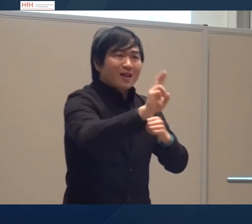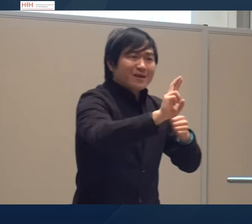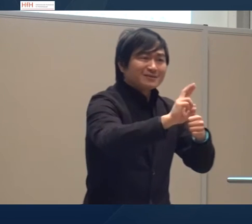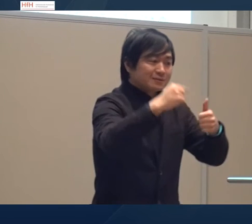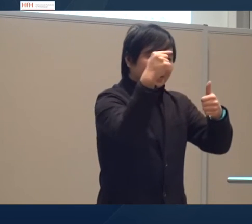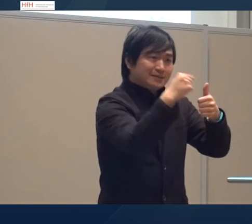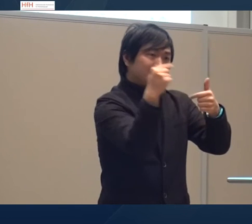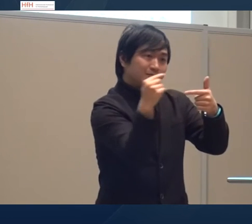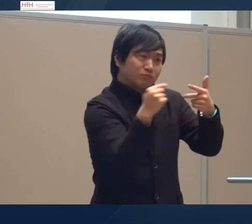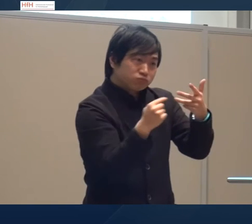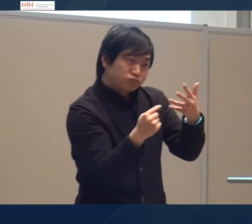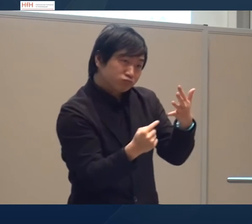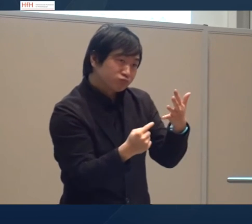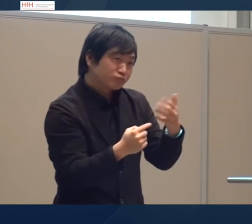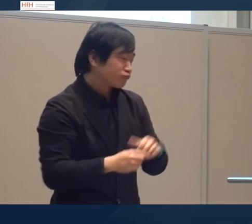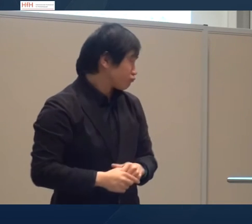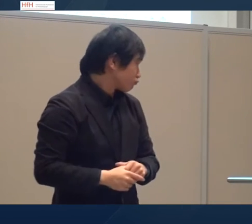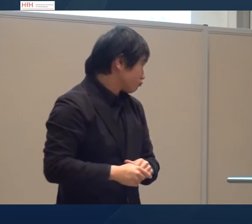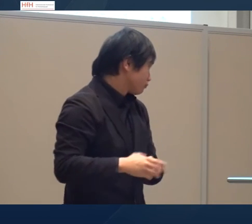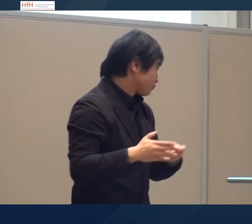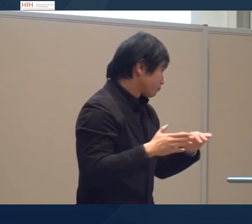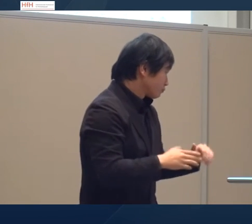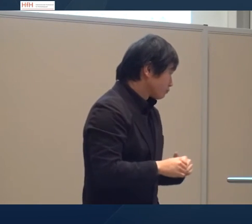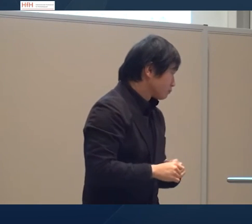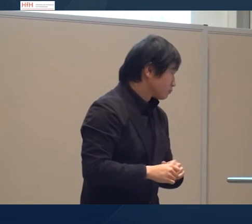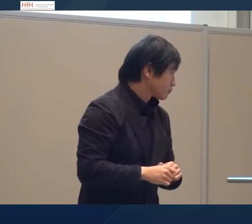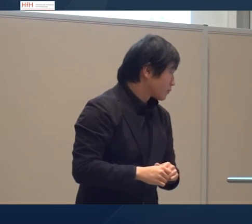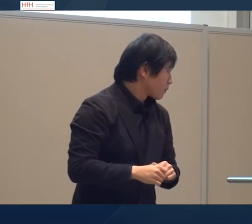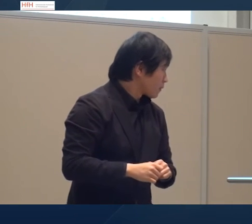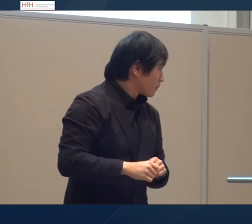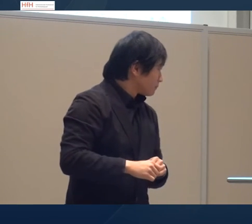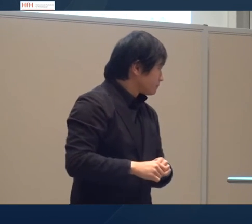dies kann man erkennen durch diese ganze Aufzählung die ganze Koalition des gesamten Textes